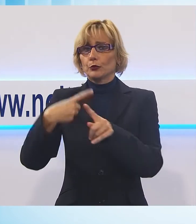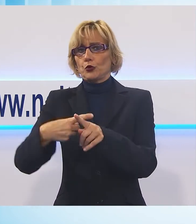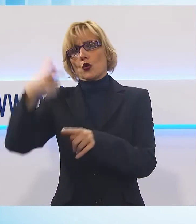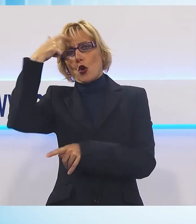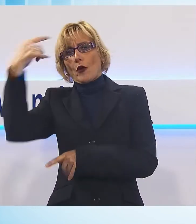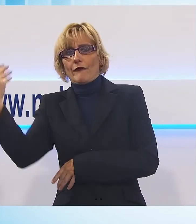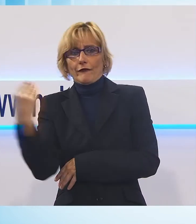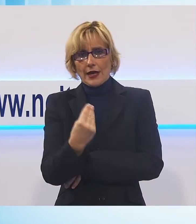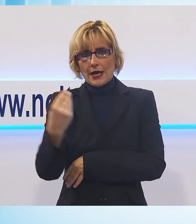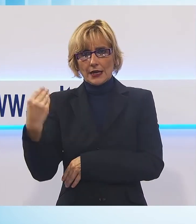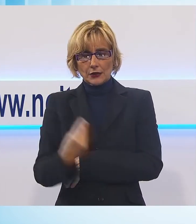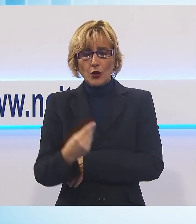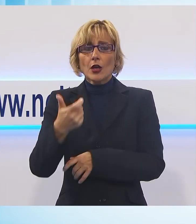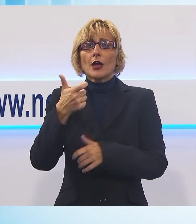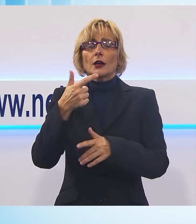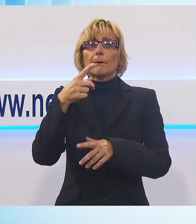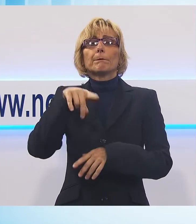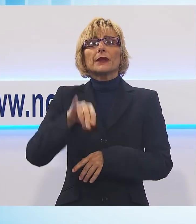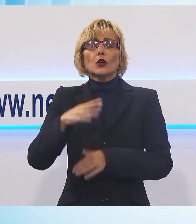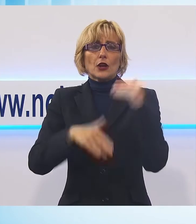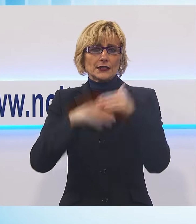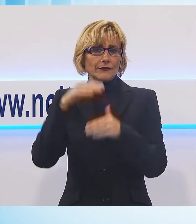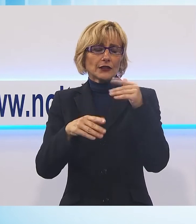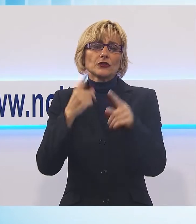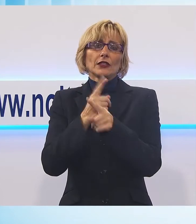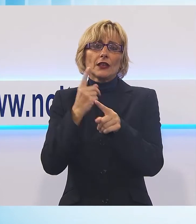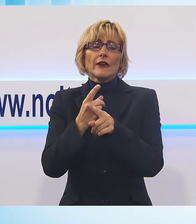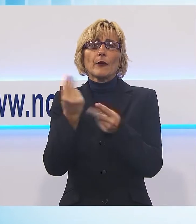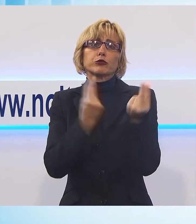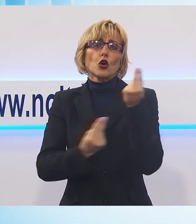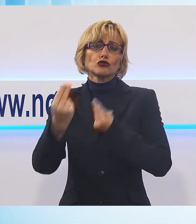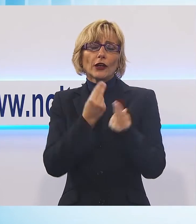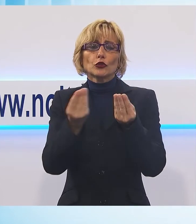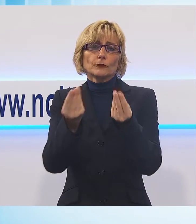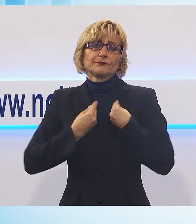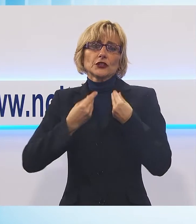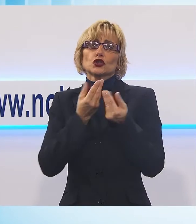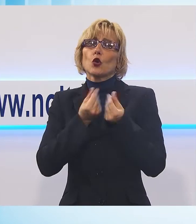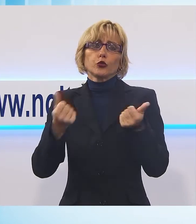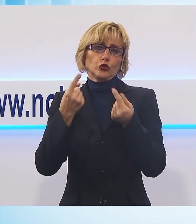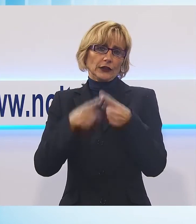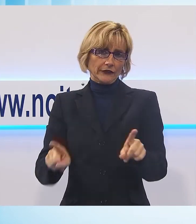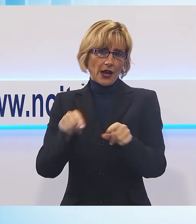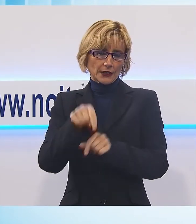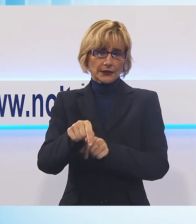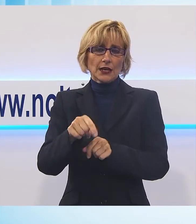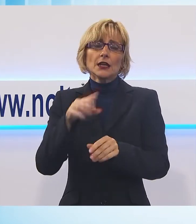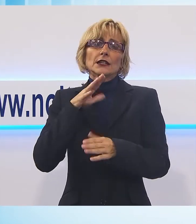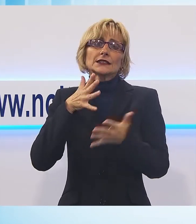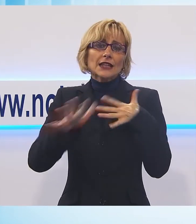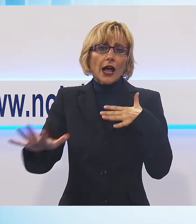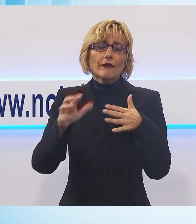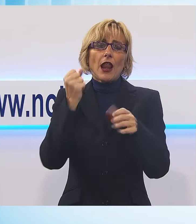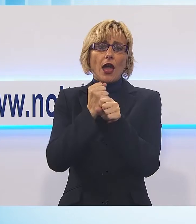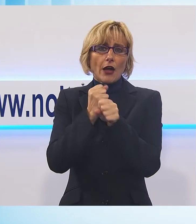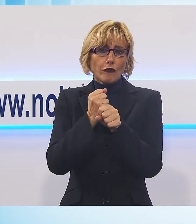al progetto del pirogassificatore una soluzione diversa che vada comunque a salvaguardare la ripresa produttiva e occupazionale